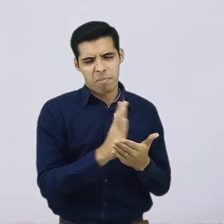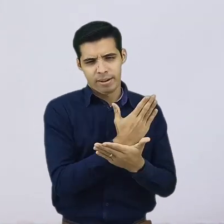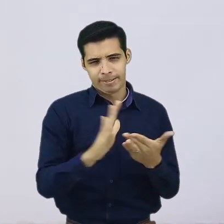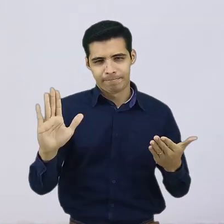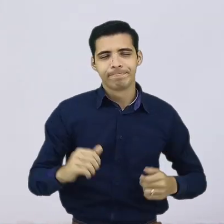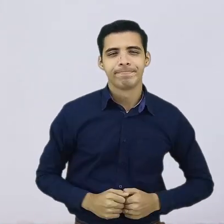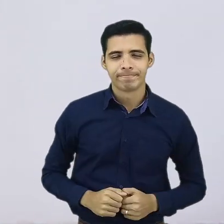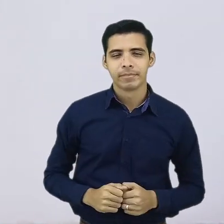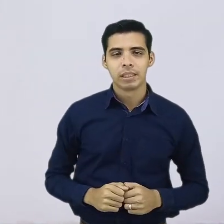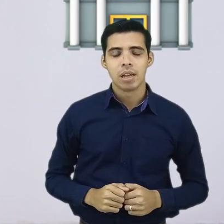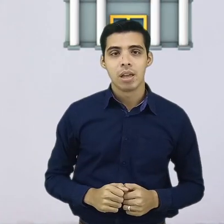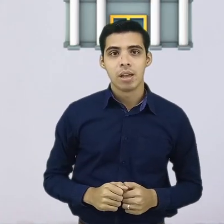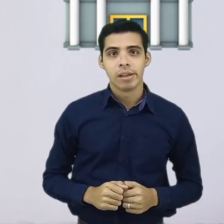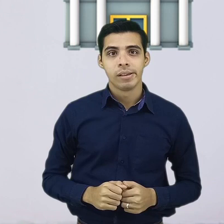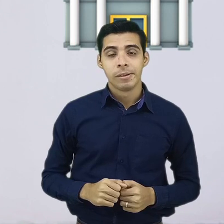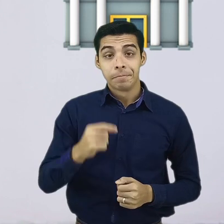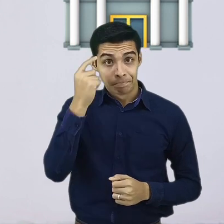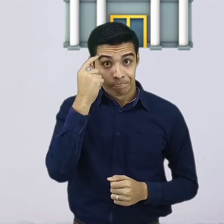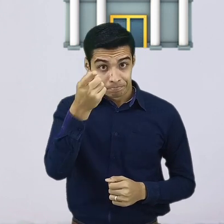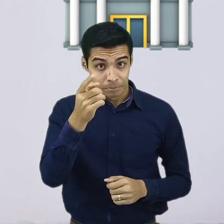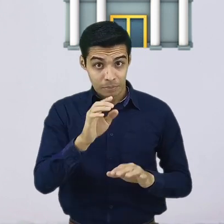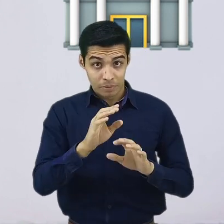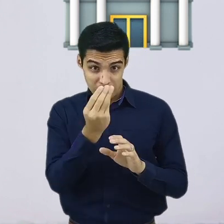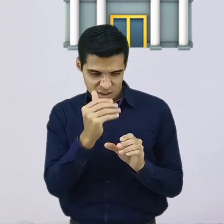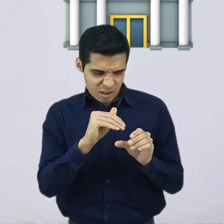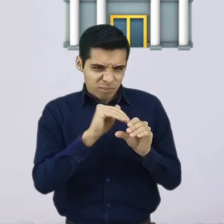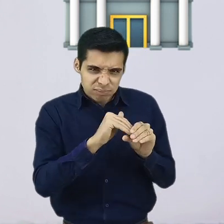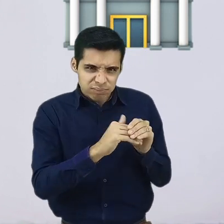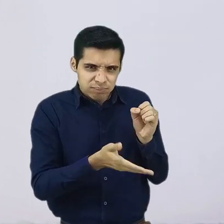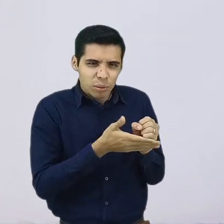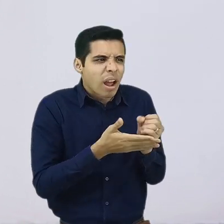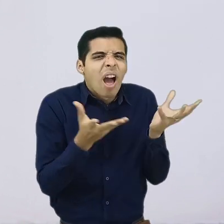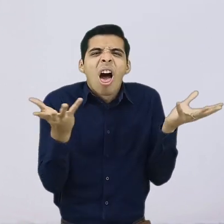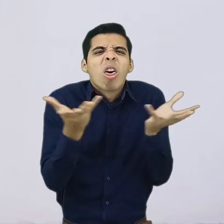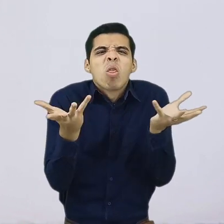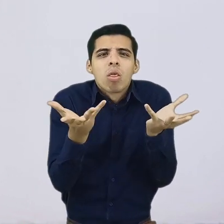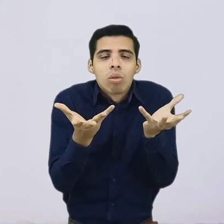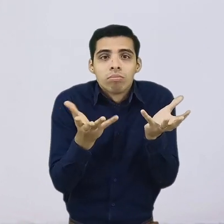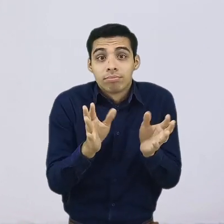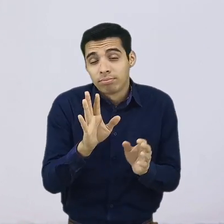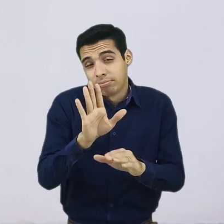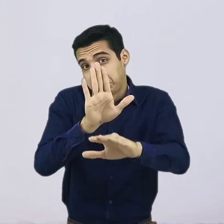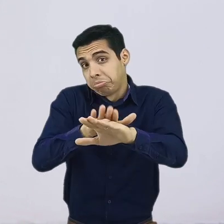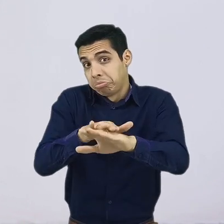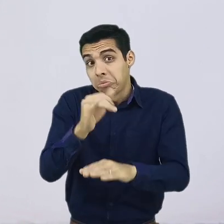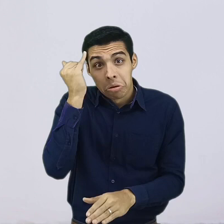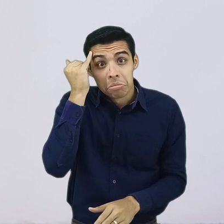tener claridad de a dónde se va a guardar este ahorro. Una buena opción es asegurarlo en las cuentas de ahorro o en instrumentos de renta